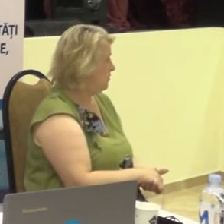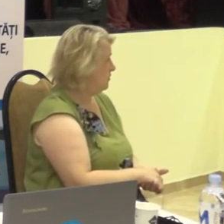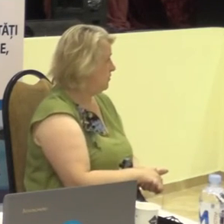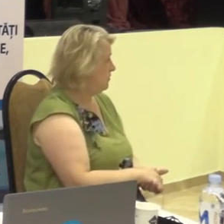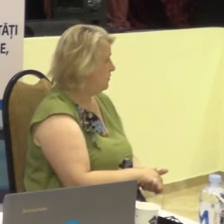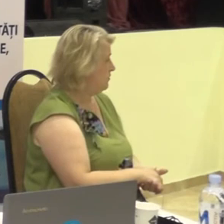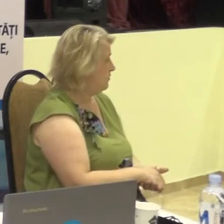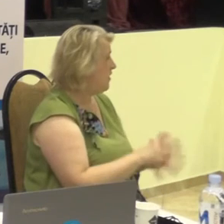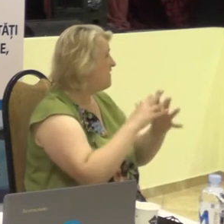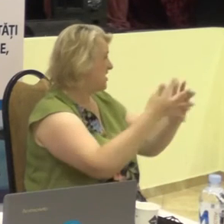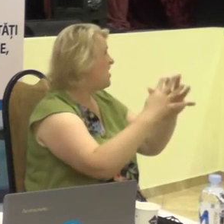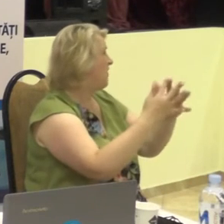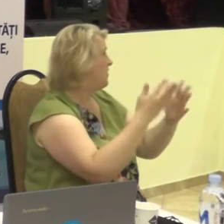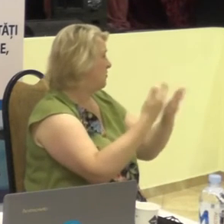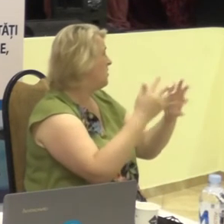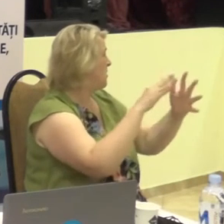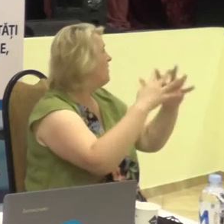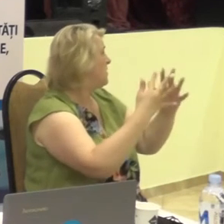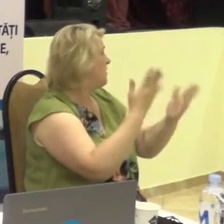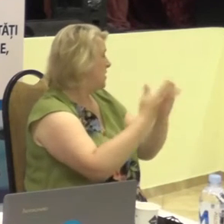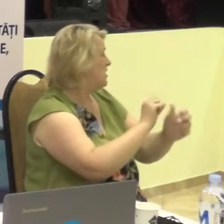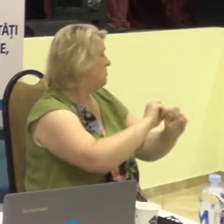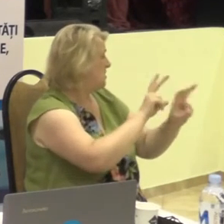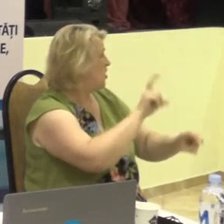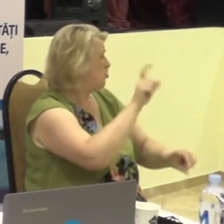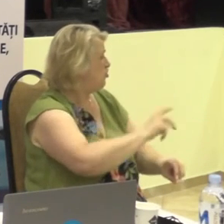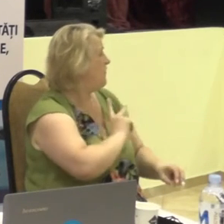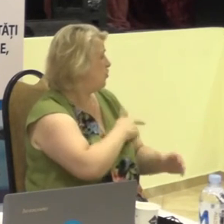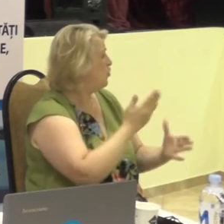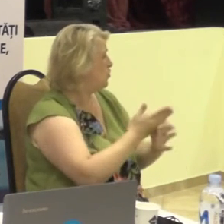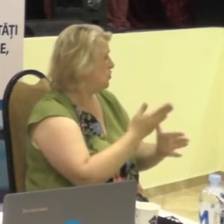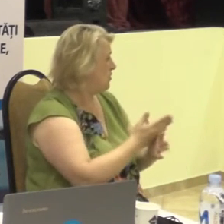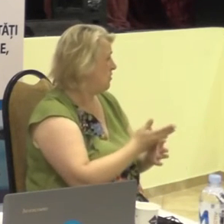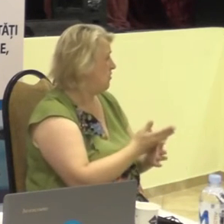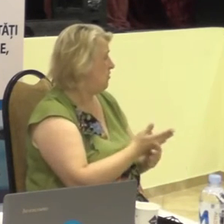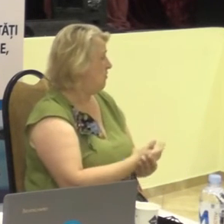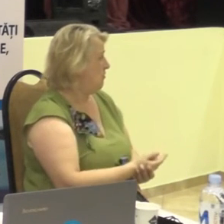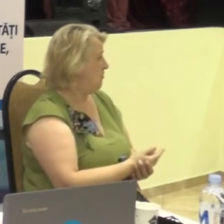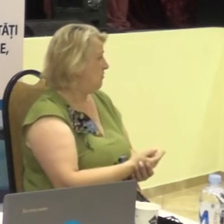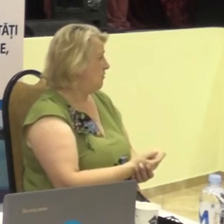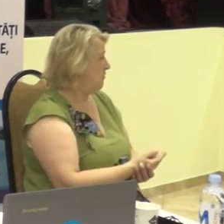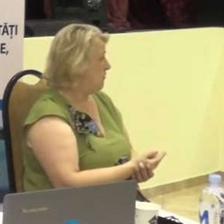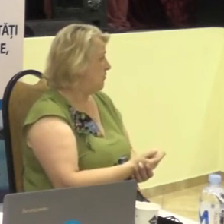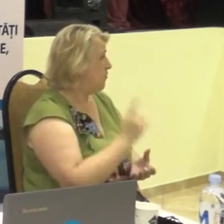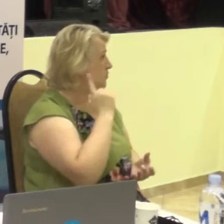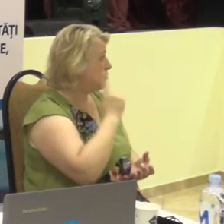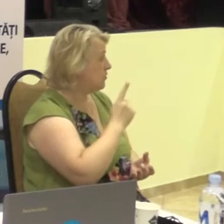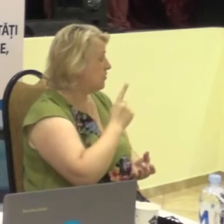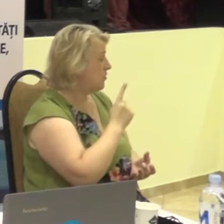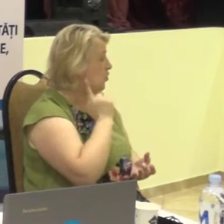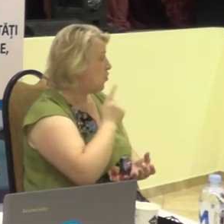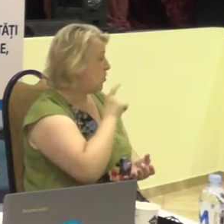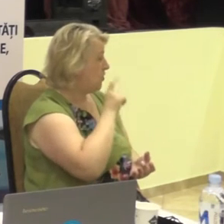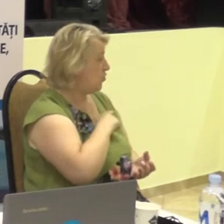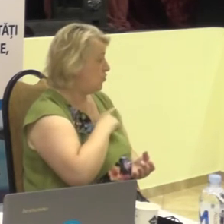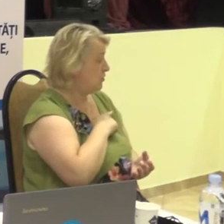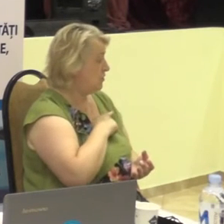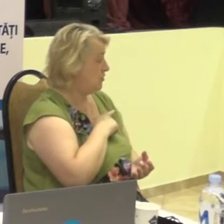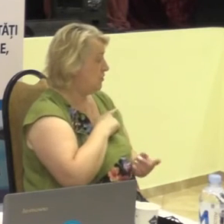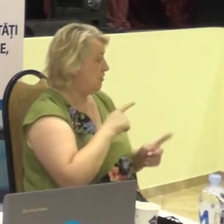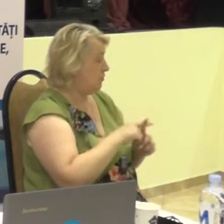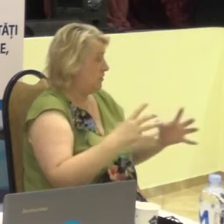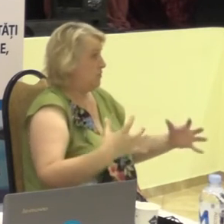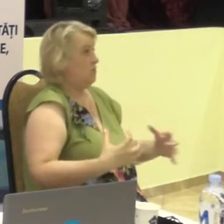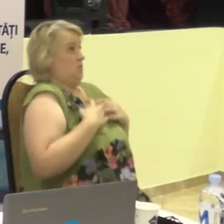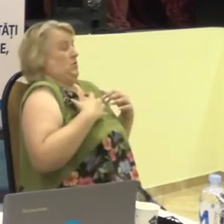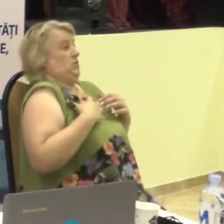teritoriu. Vă dați seama? Surzii se spere de ei pentru că ei încep a gesticula